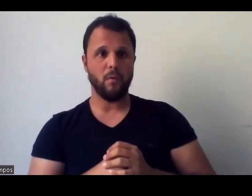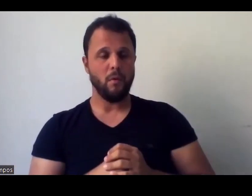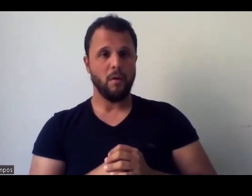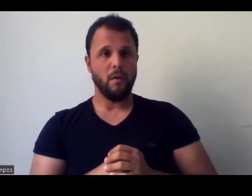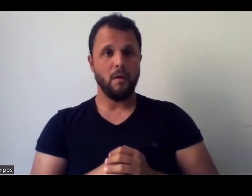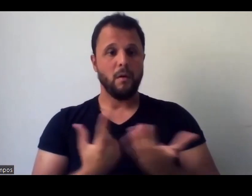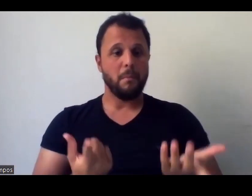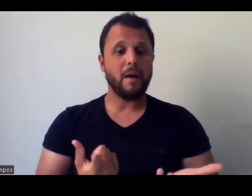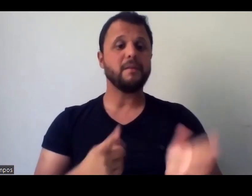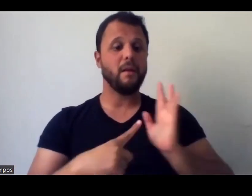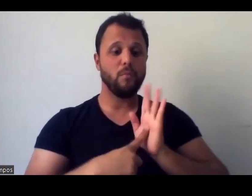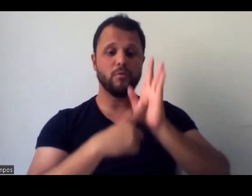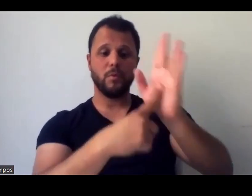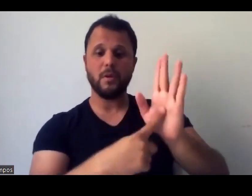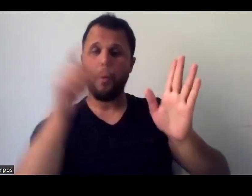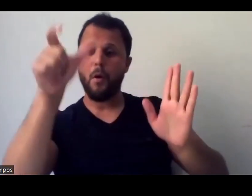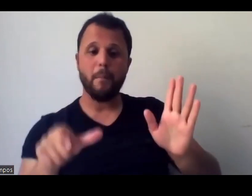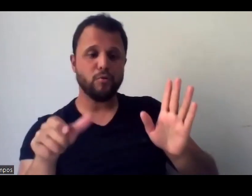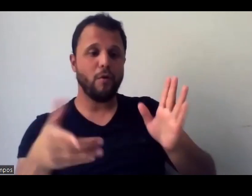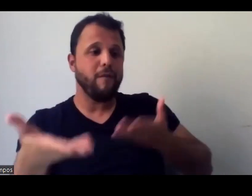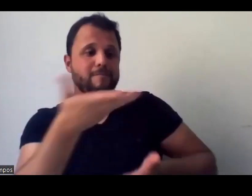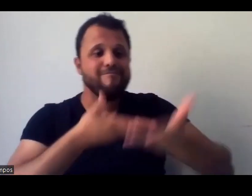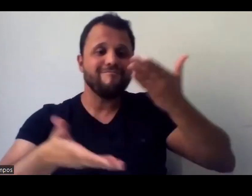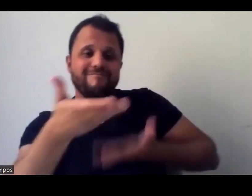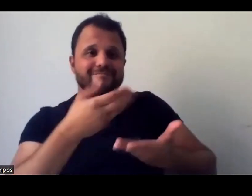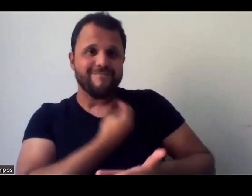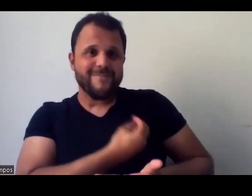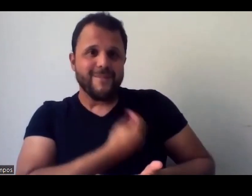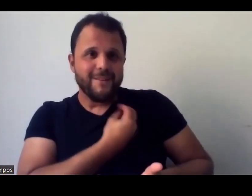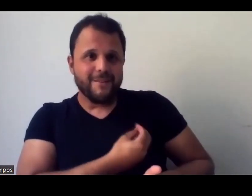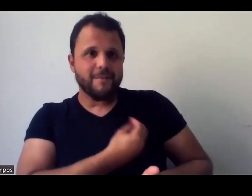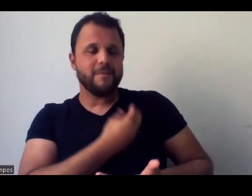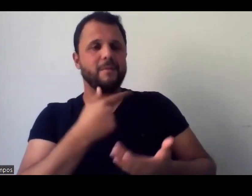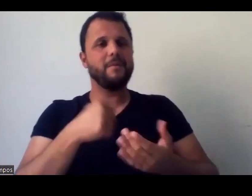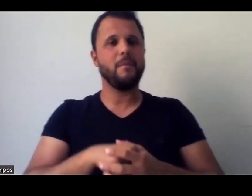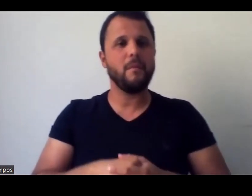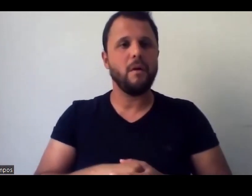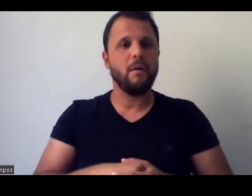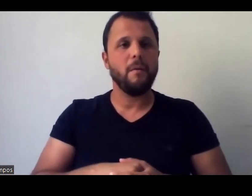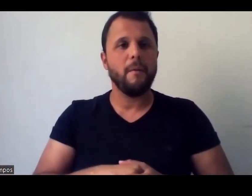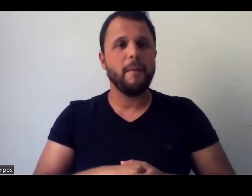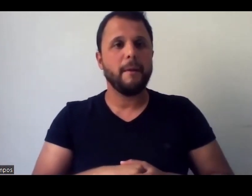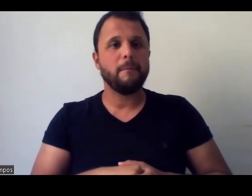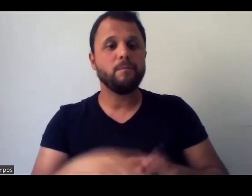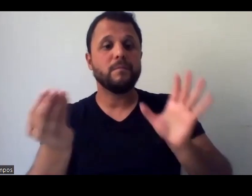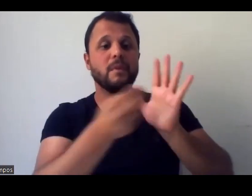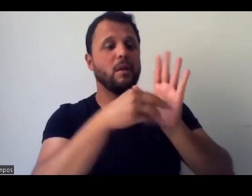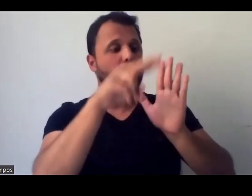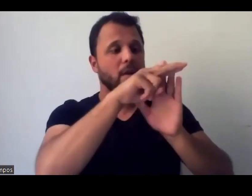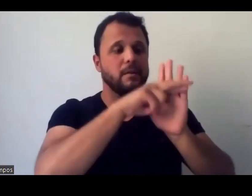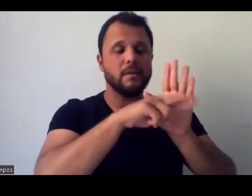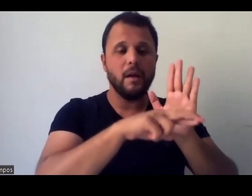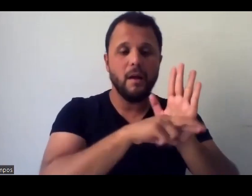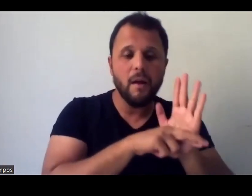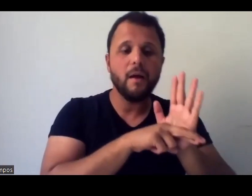exposições participativas, cocriativas, tudo isso, e dentro aí das regras do plano museológico,